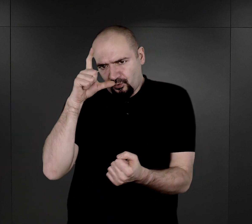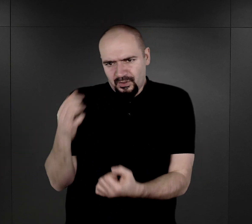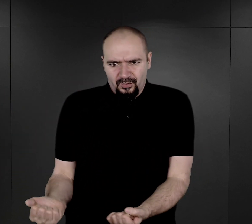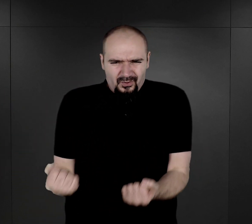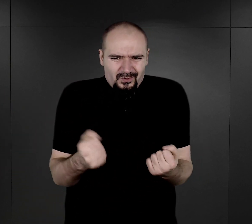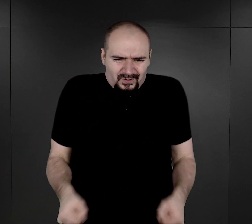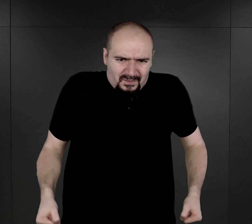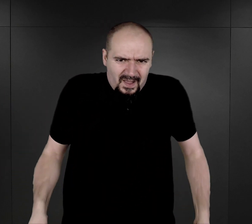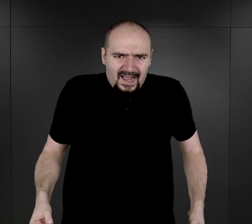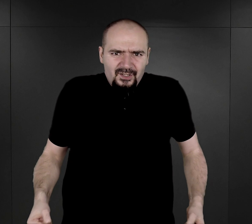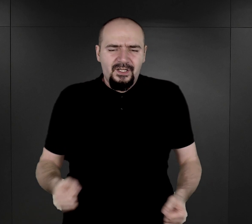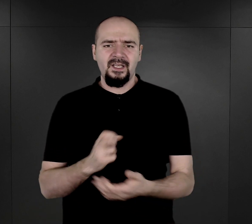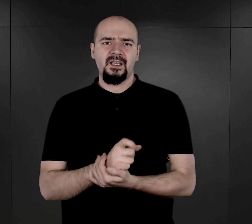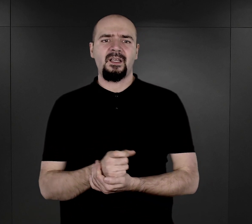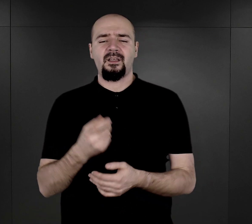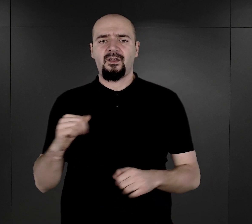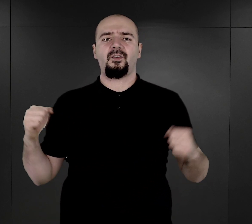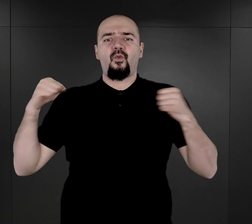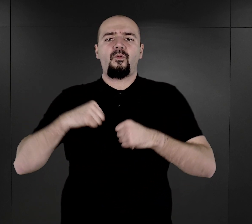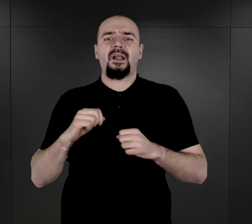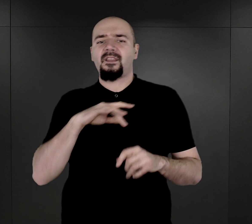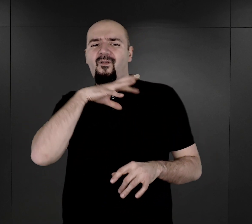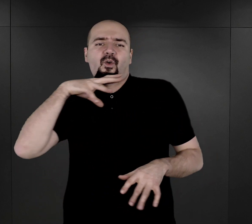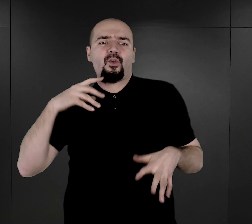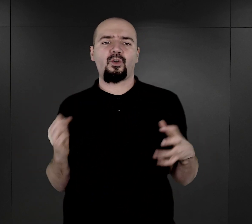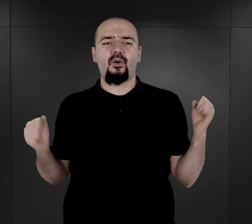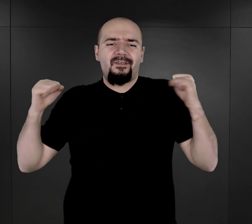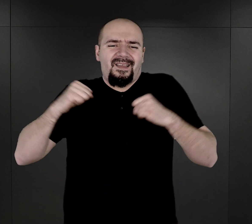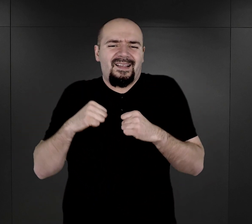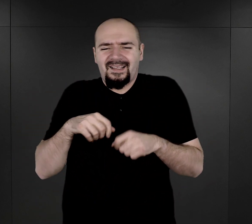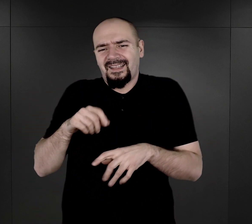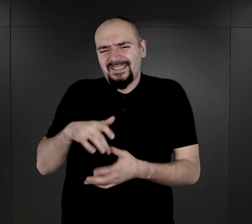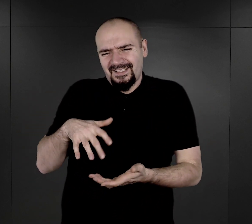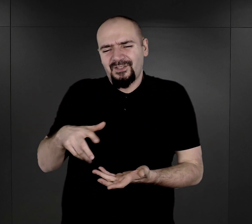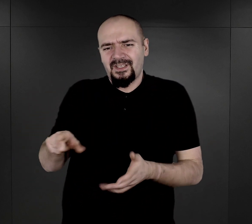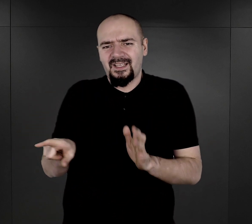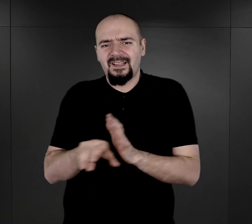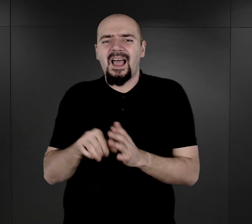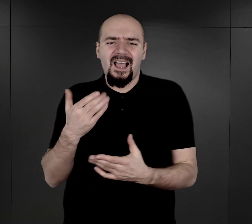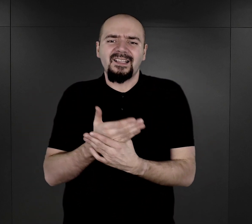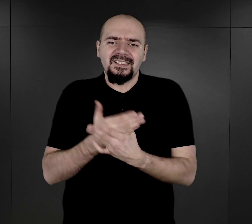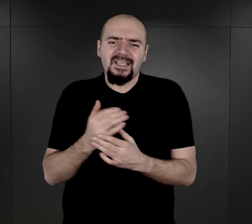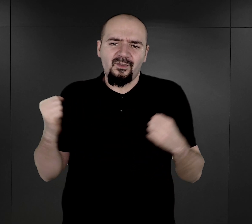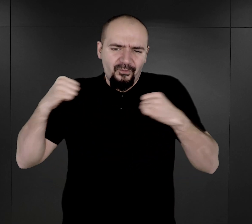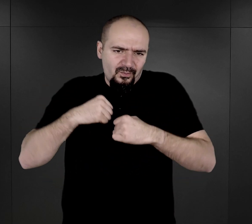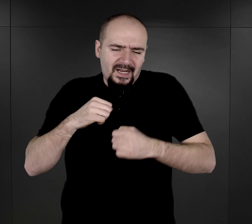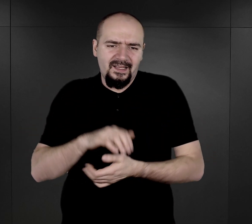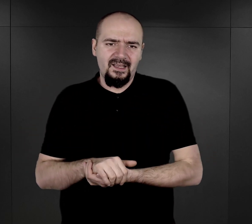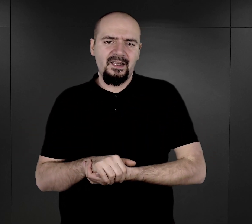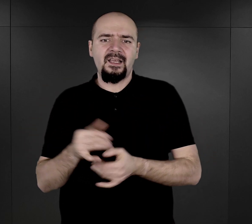bagaże, ubrani w różne kolorowe, charakterystyczne dla tej społeczności ubrania i co więcej